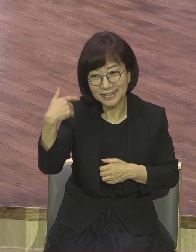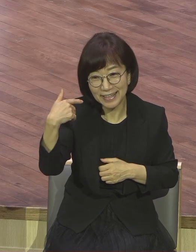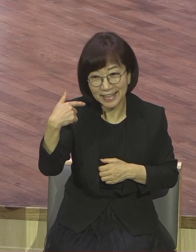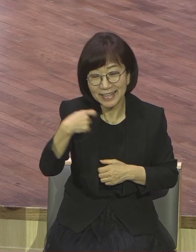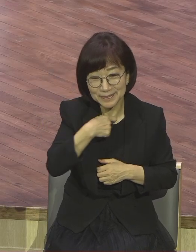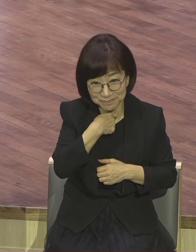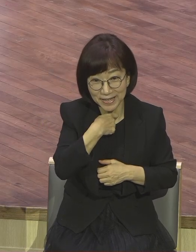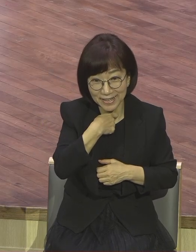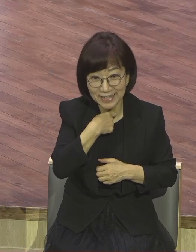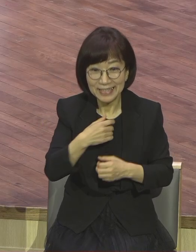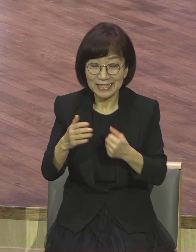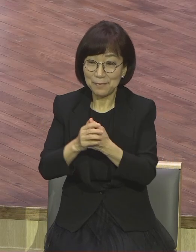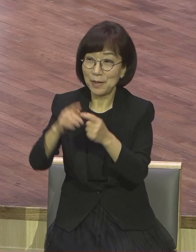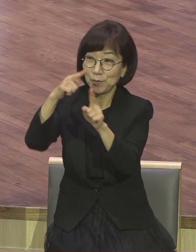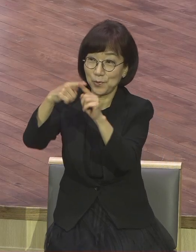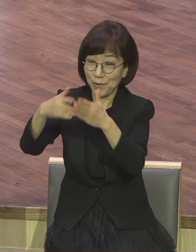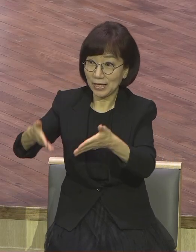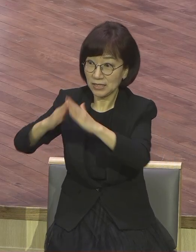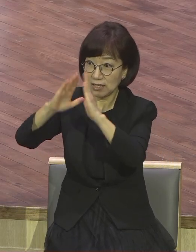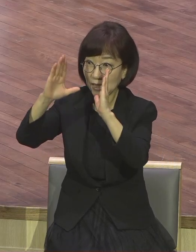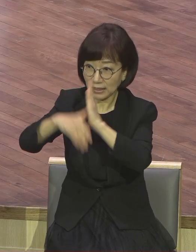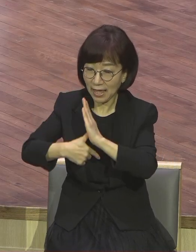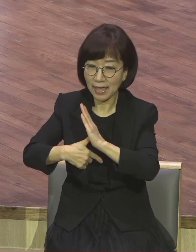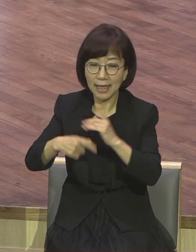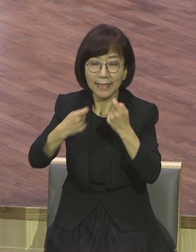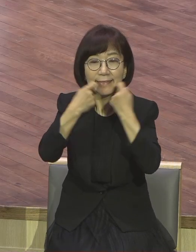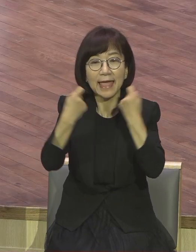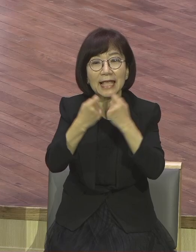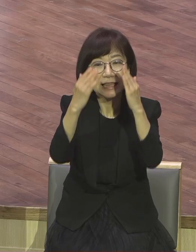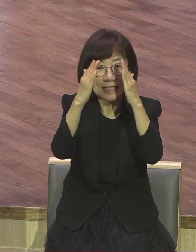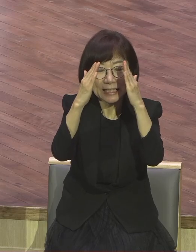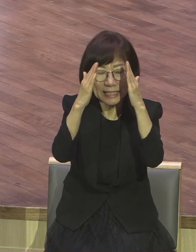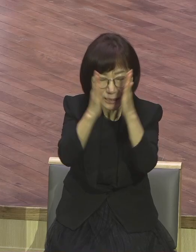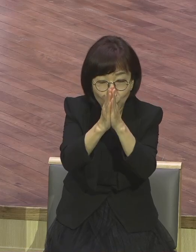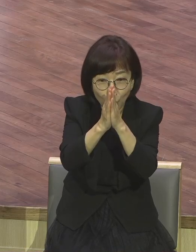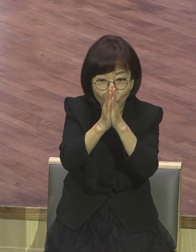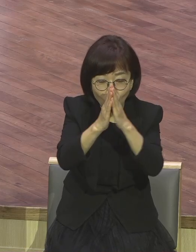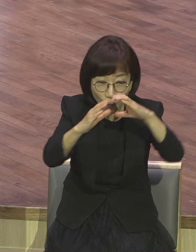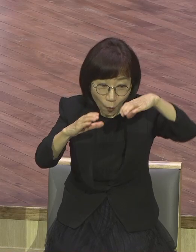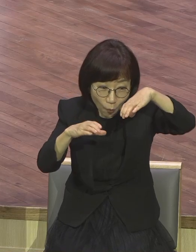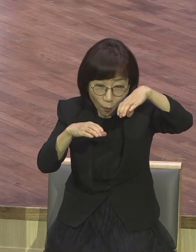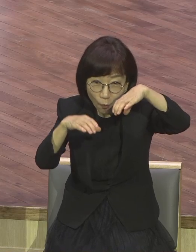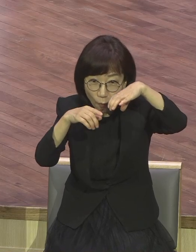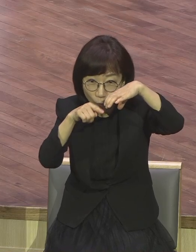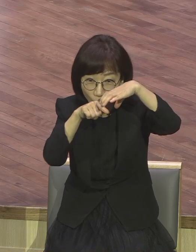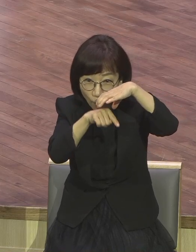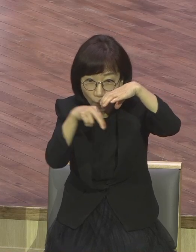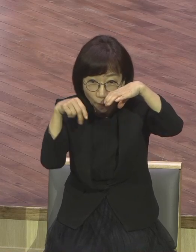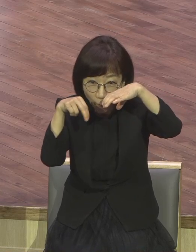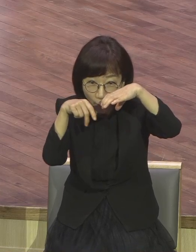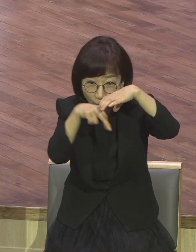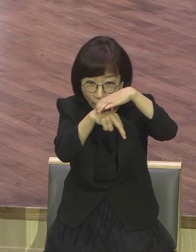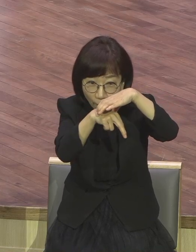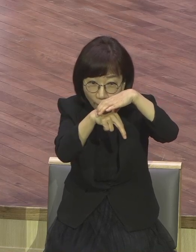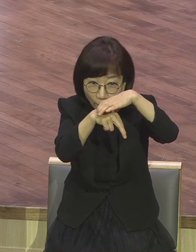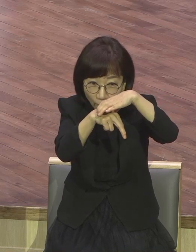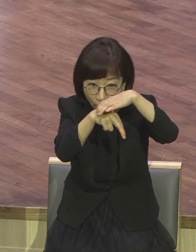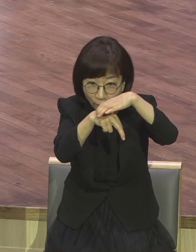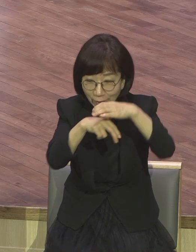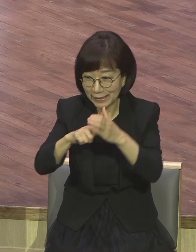제가 이 교회 지음에서 기도 개인 기도구리 여기 20개나 있어요. 열차 따뜻 잠가 놨어요. 문 딱 닫고 사무실에 기도하세요. 개인 들어가서